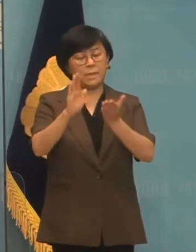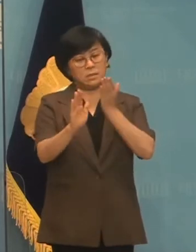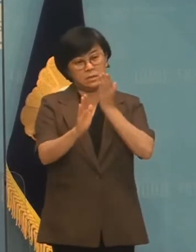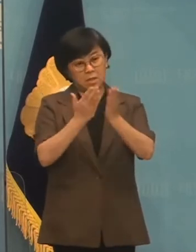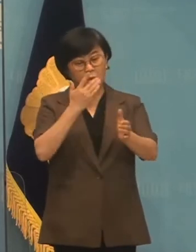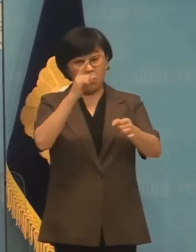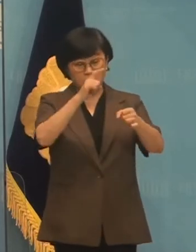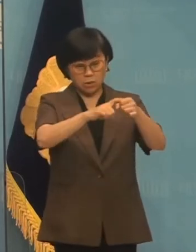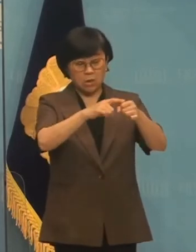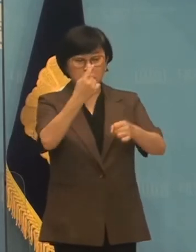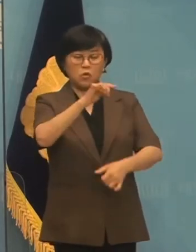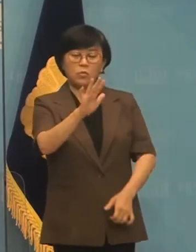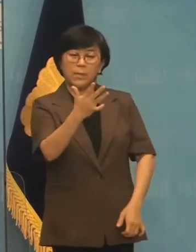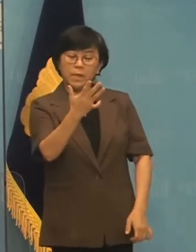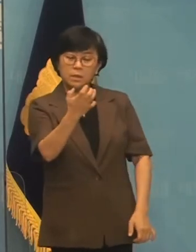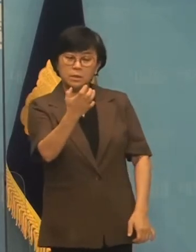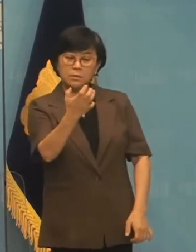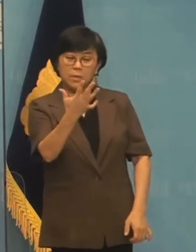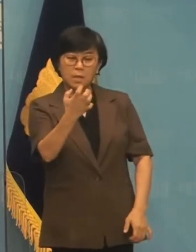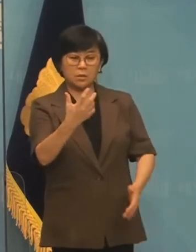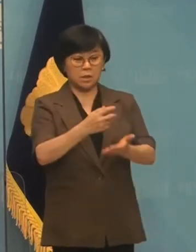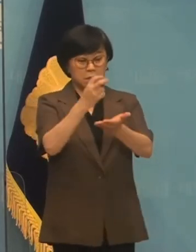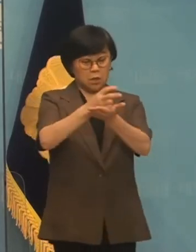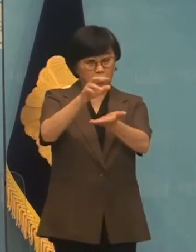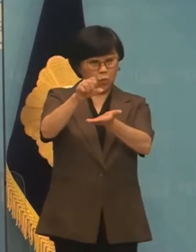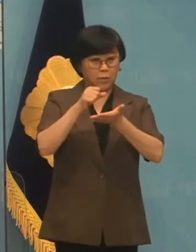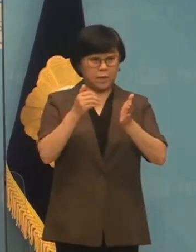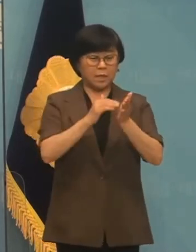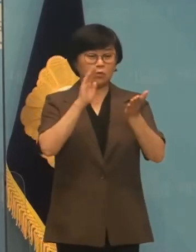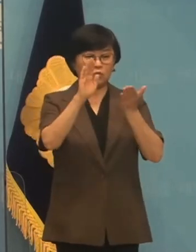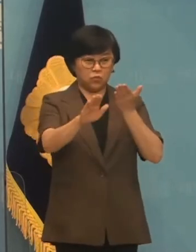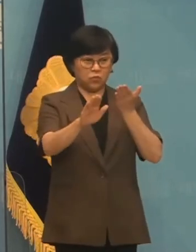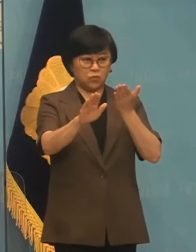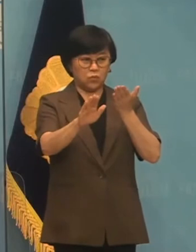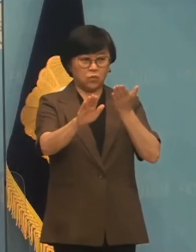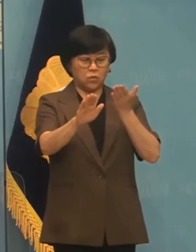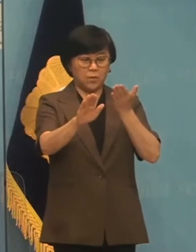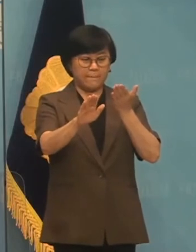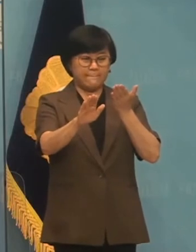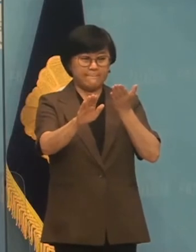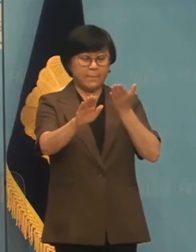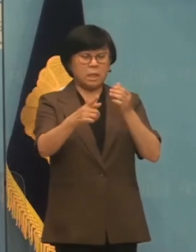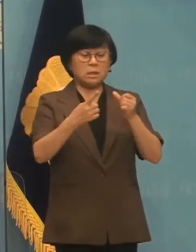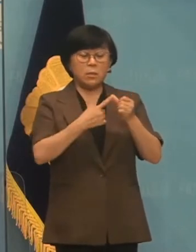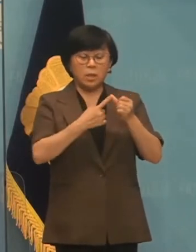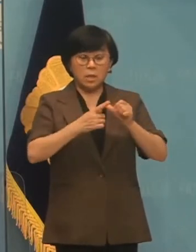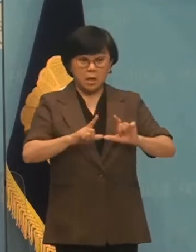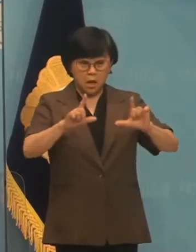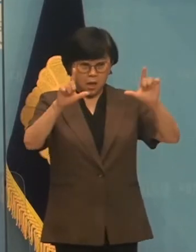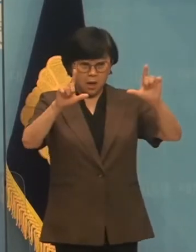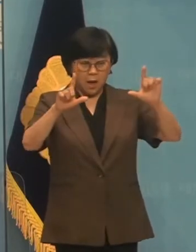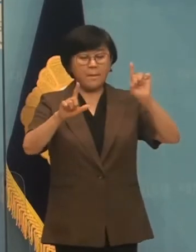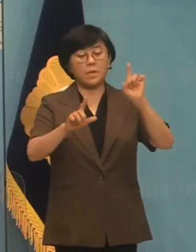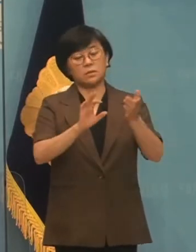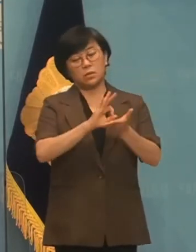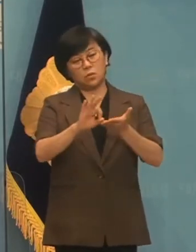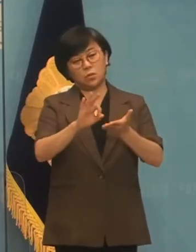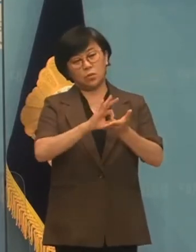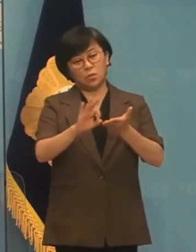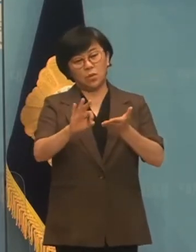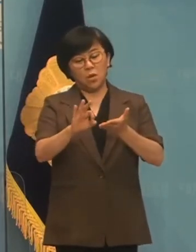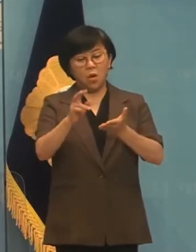1988년 제도 도입 이후에 제도 도입 첫 해 딱 한 번 사용한